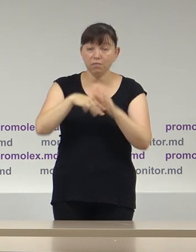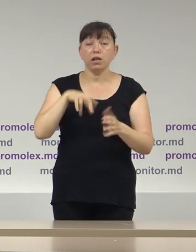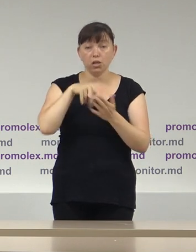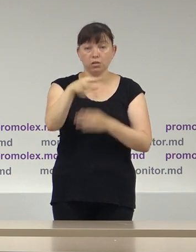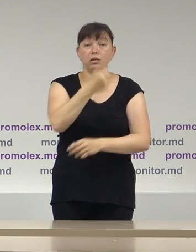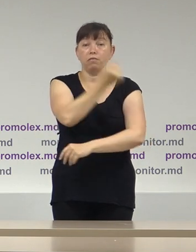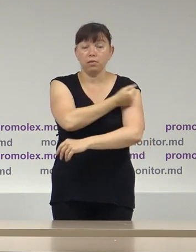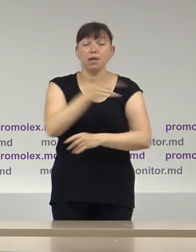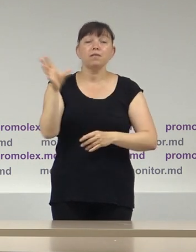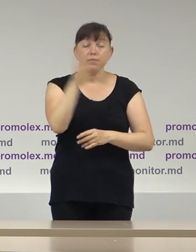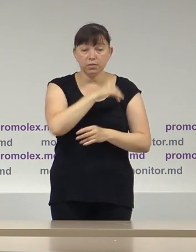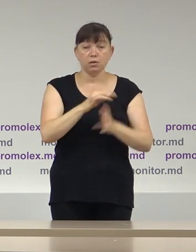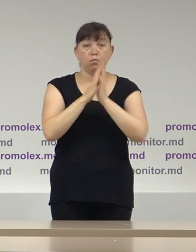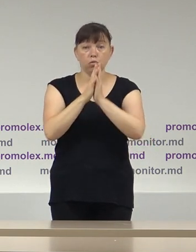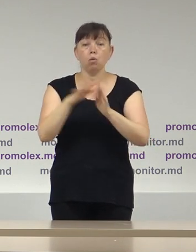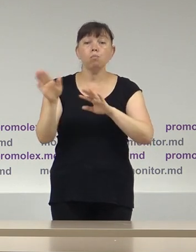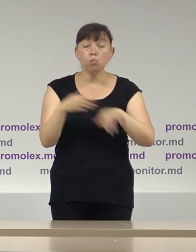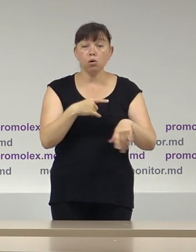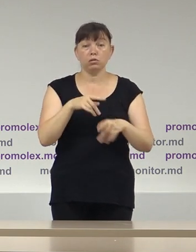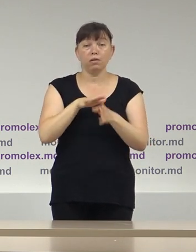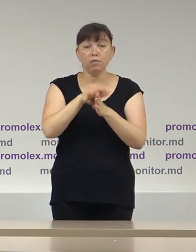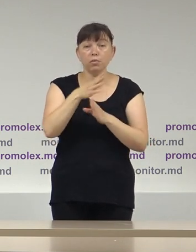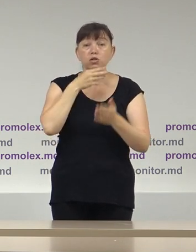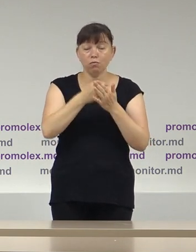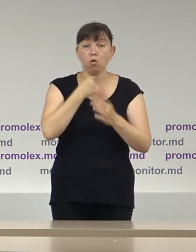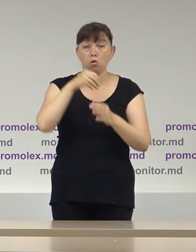Sănătate îndeamnă toți cetățenii după ce și-au exercitat